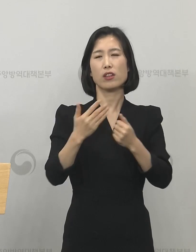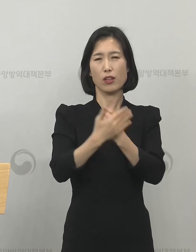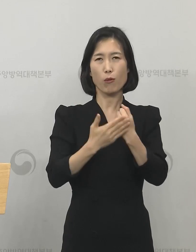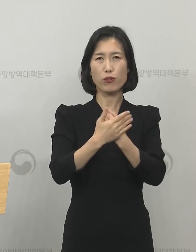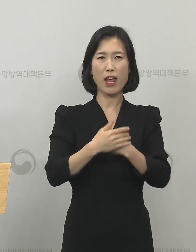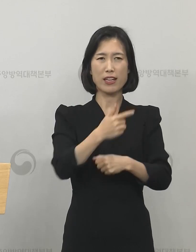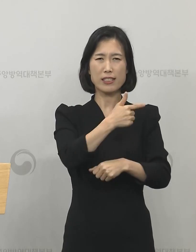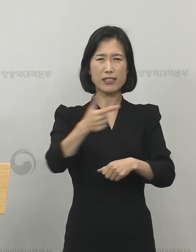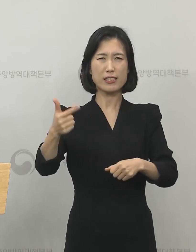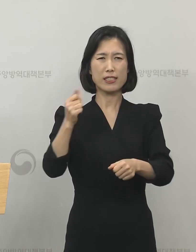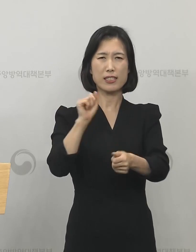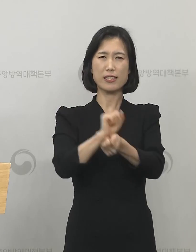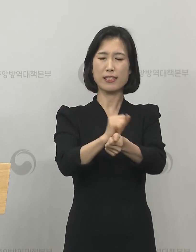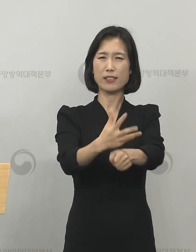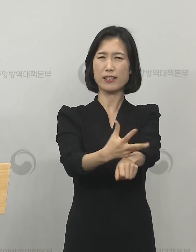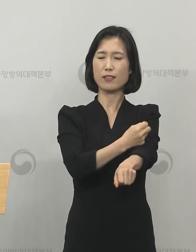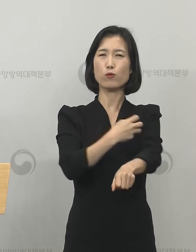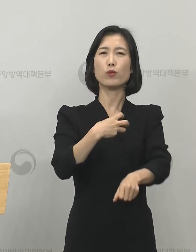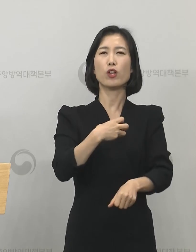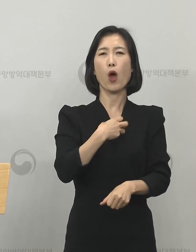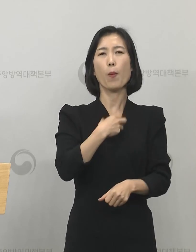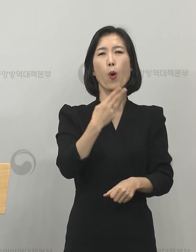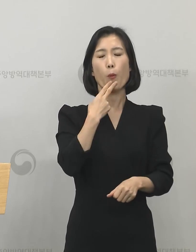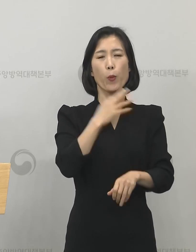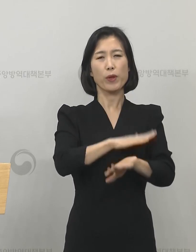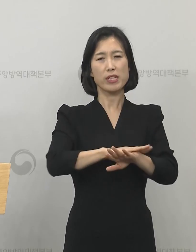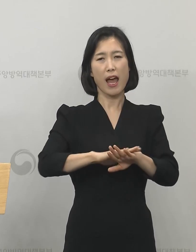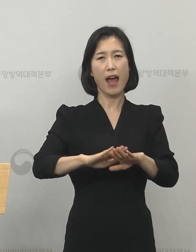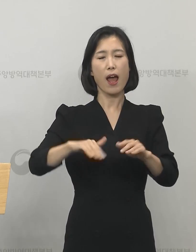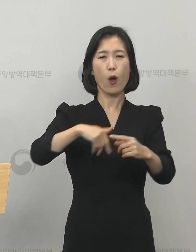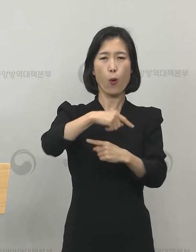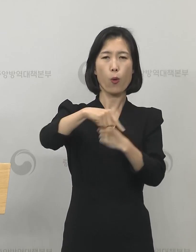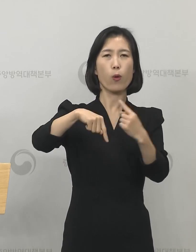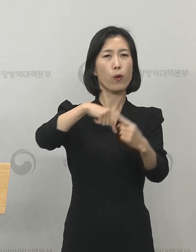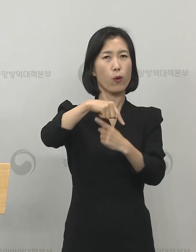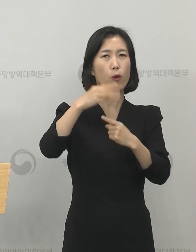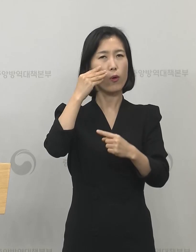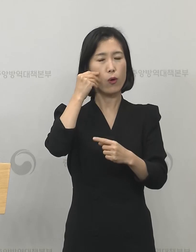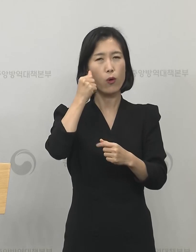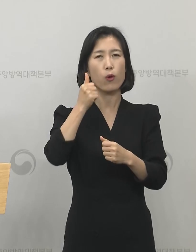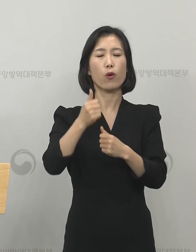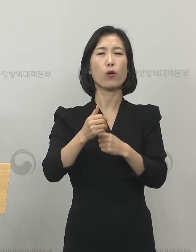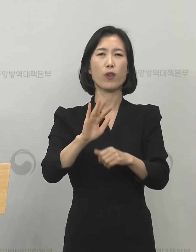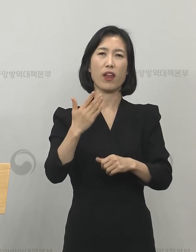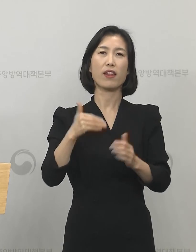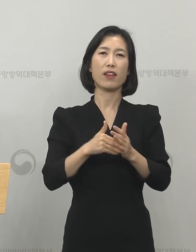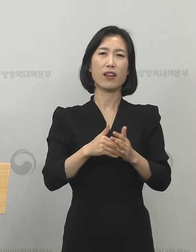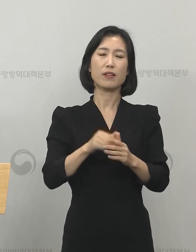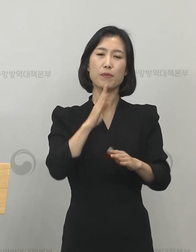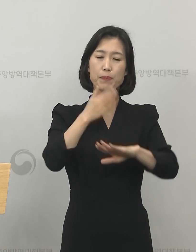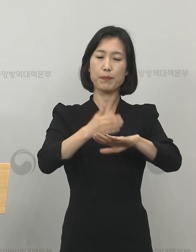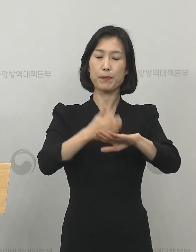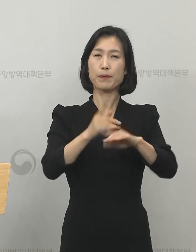우리의 가족과 공동체를 안전하게 지켜가고 있다고 생각하며 경의를 표합니다.